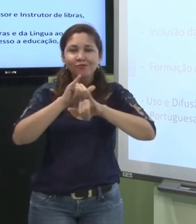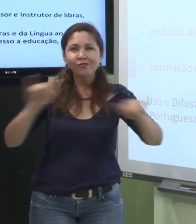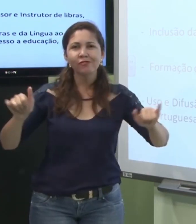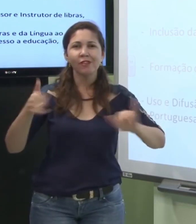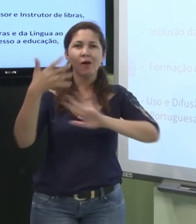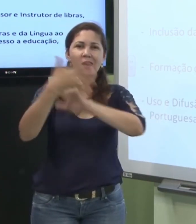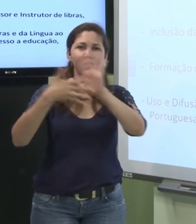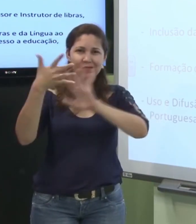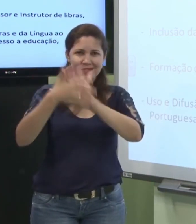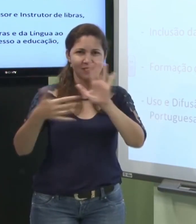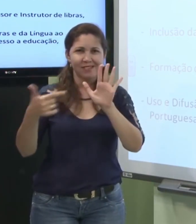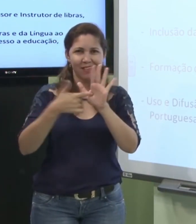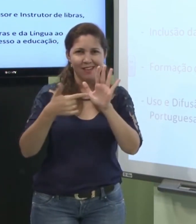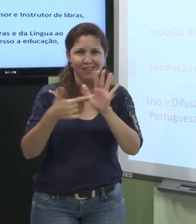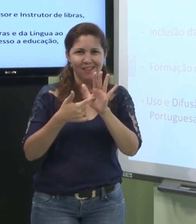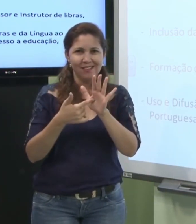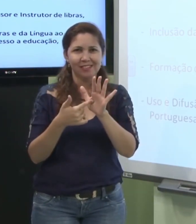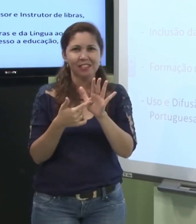difusão da língua de sinais